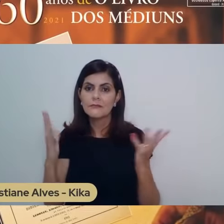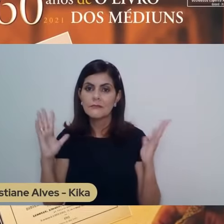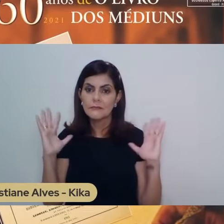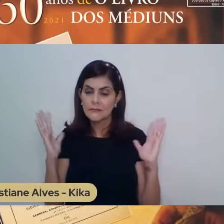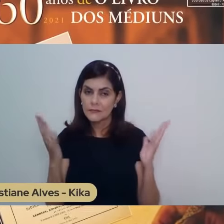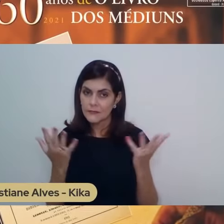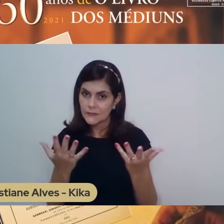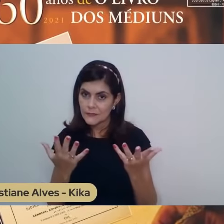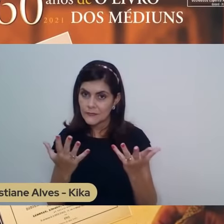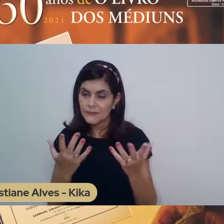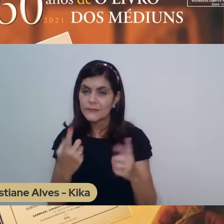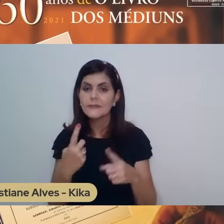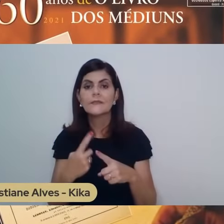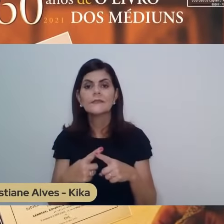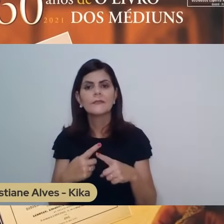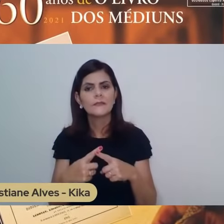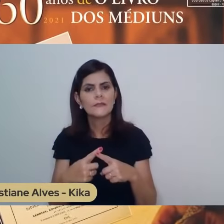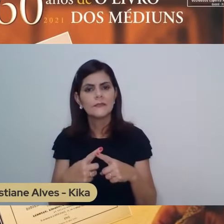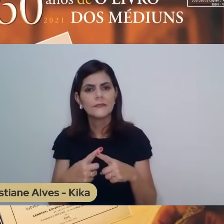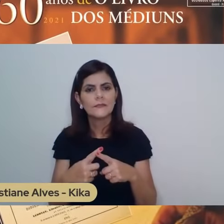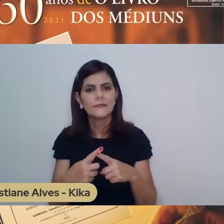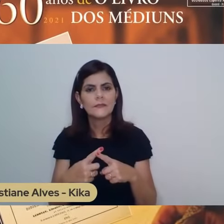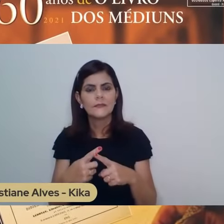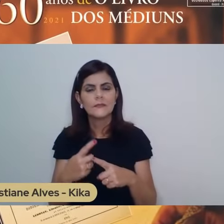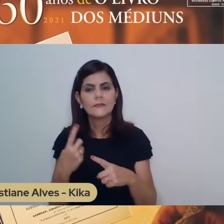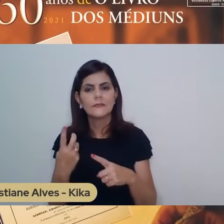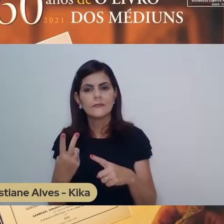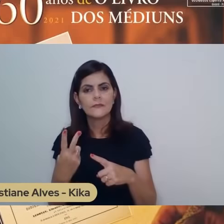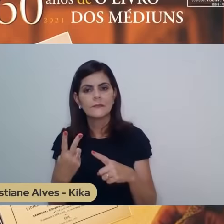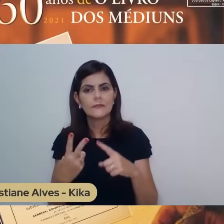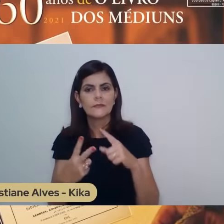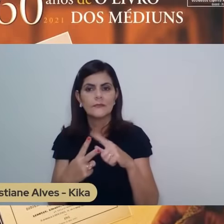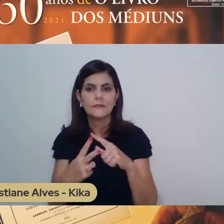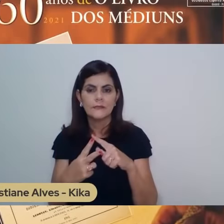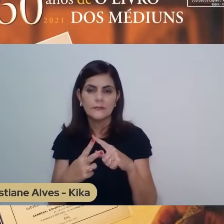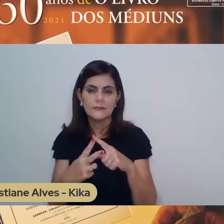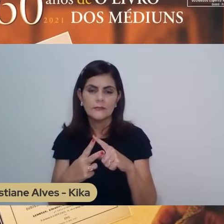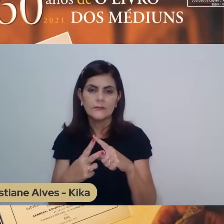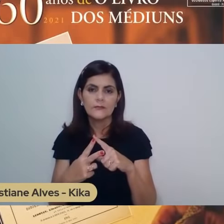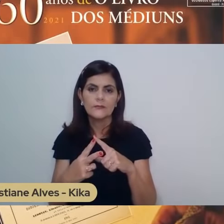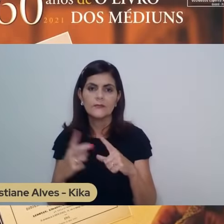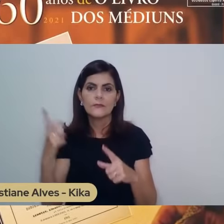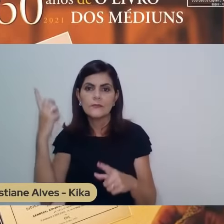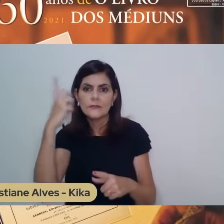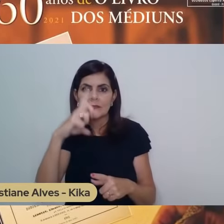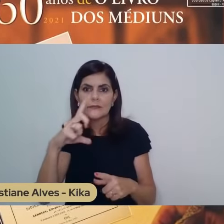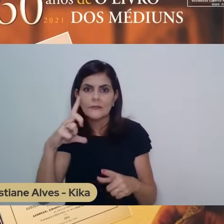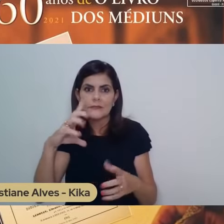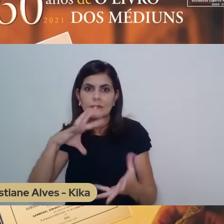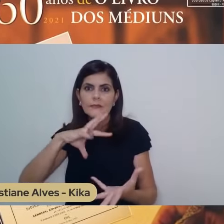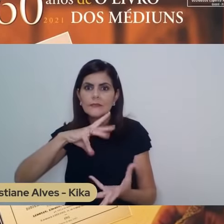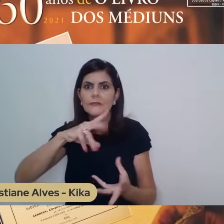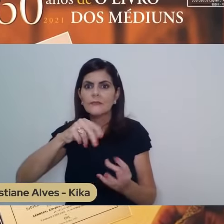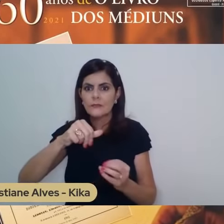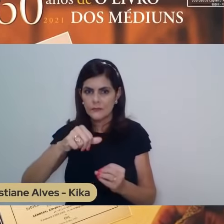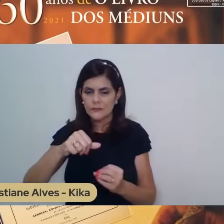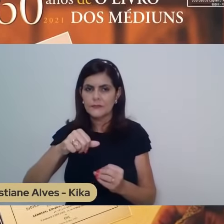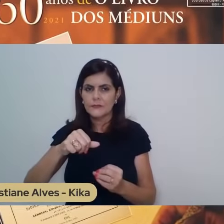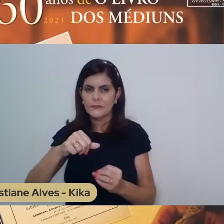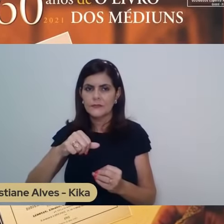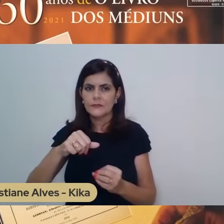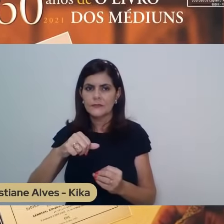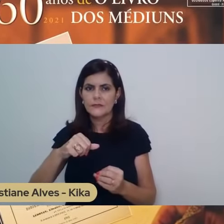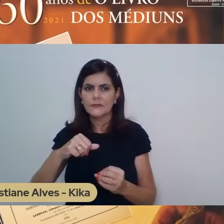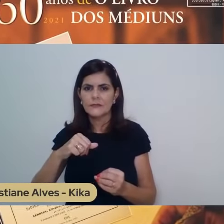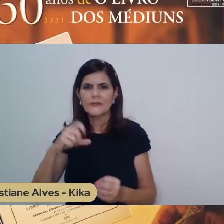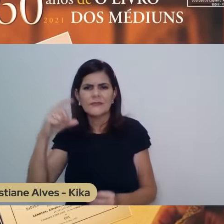Porque das duas, uma, amigos, ou vencemos o mundo, isto é, as injunções,